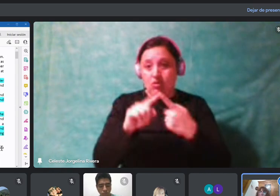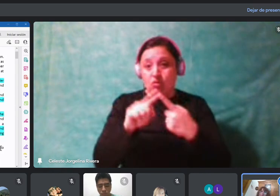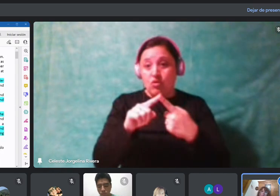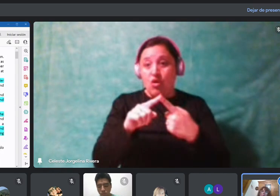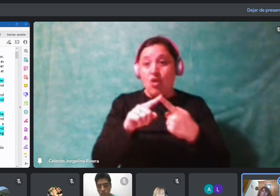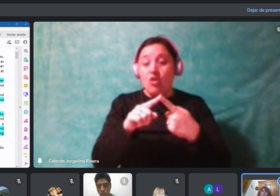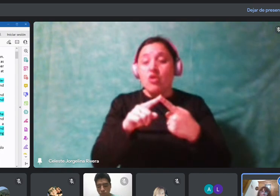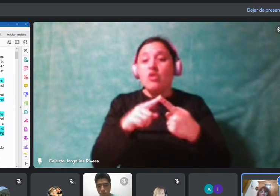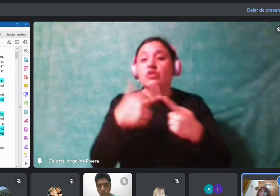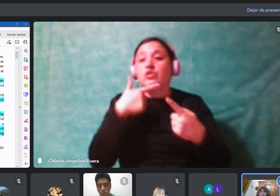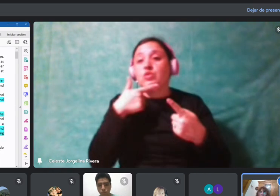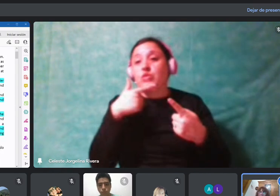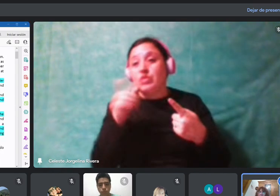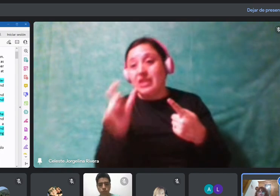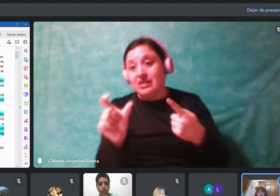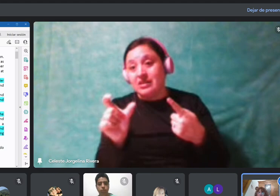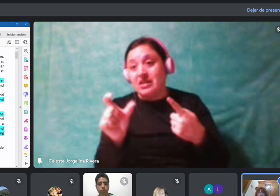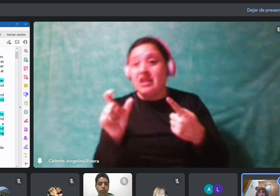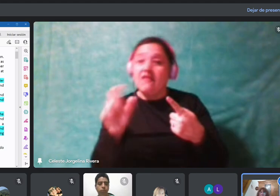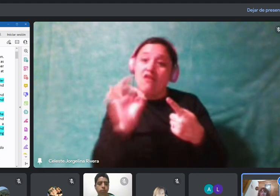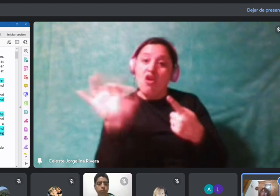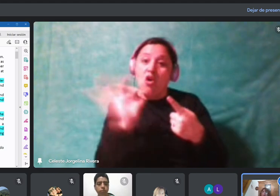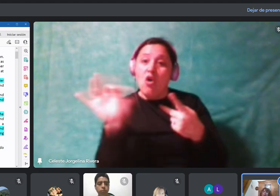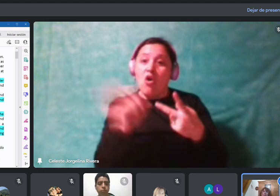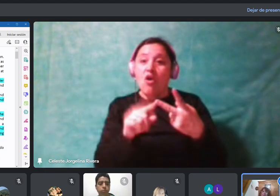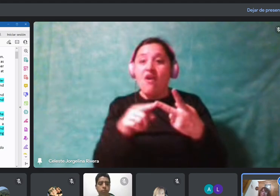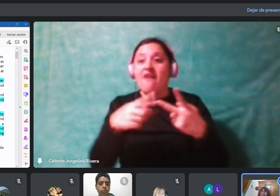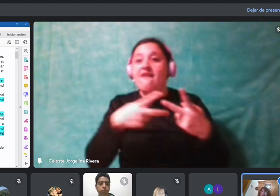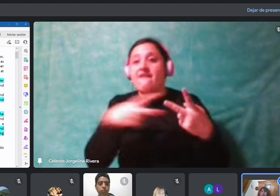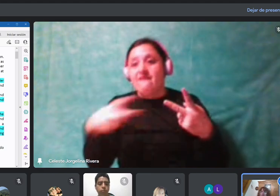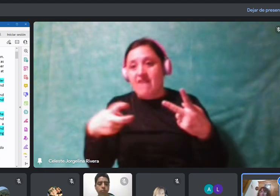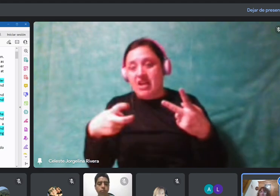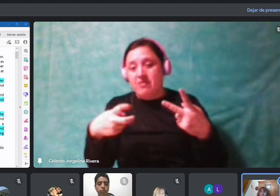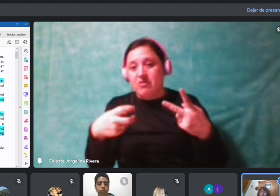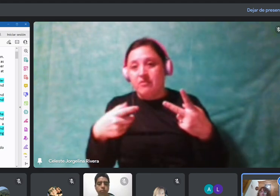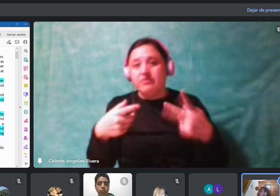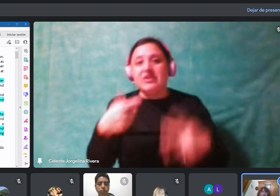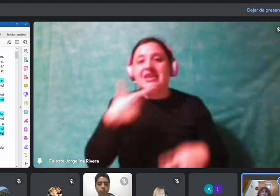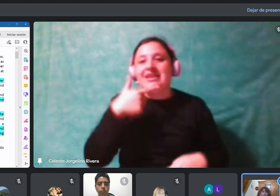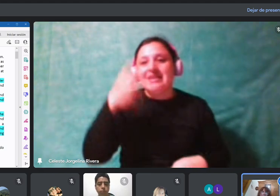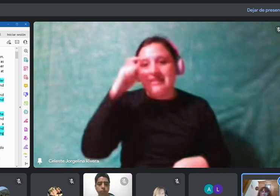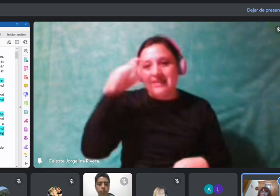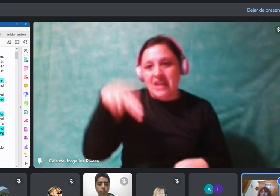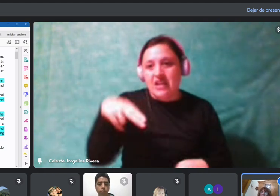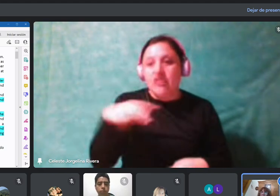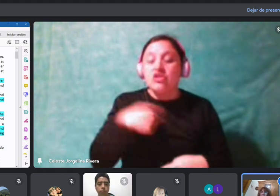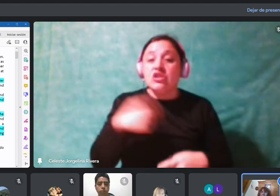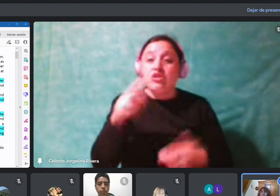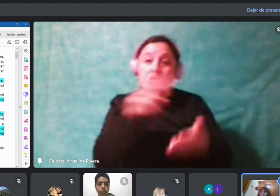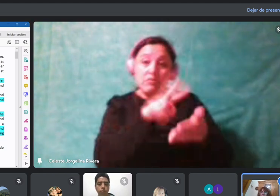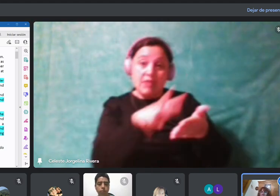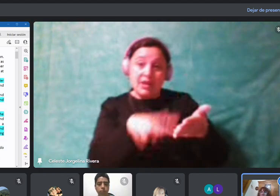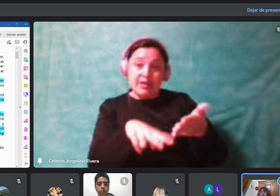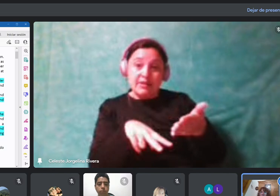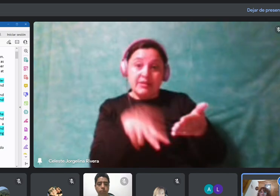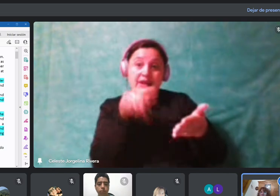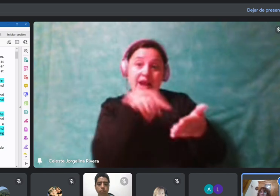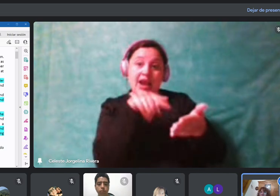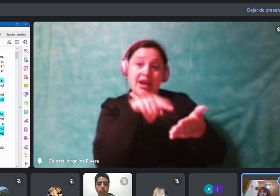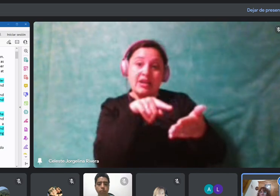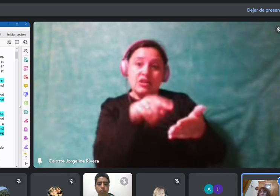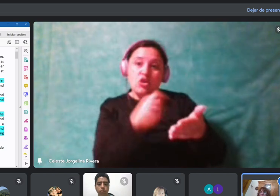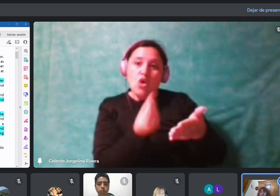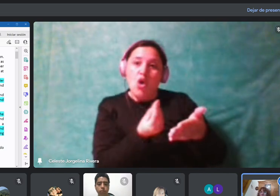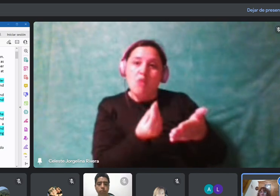como un verbo. Entonces, nos fijamos en el texto y vemos ahí que